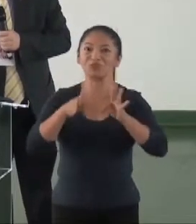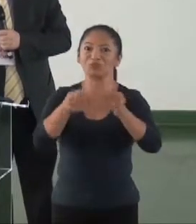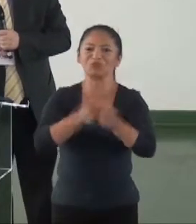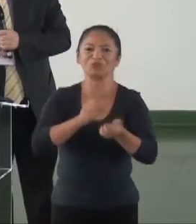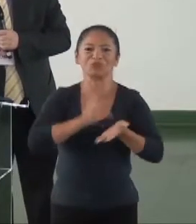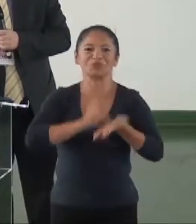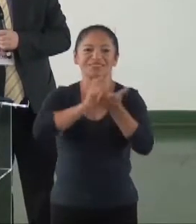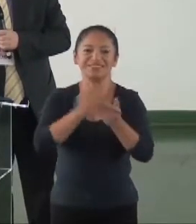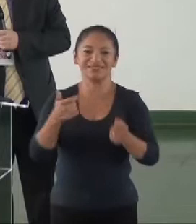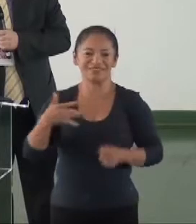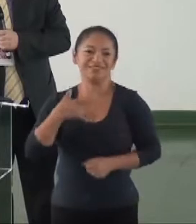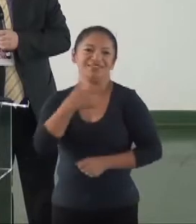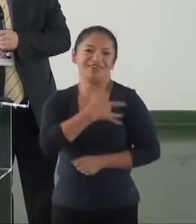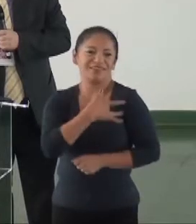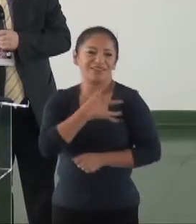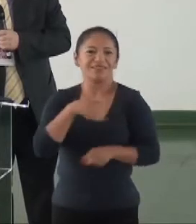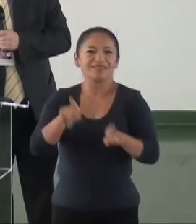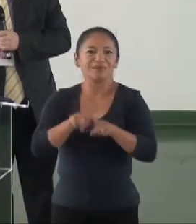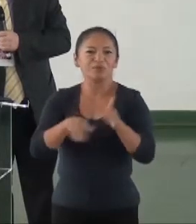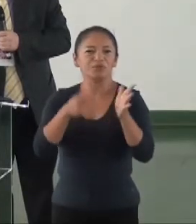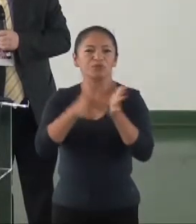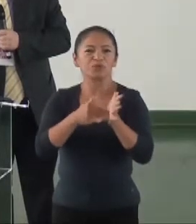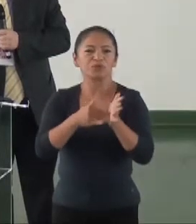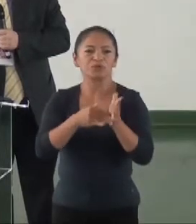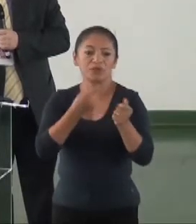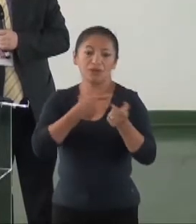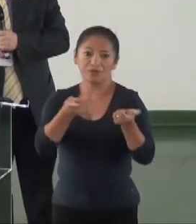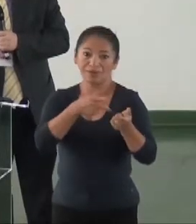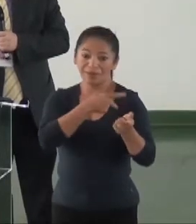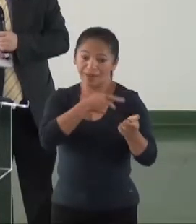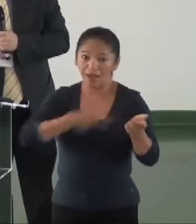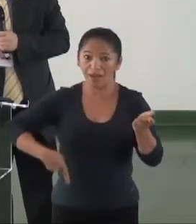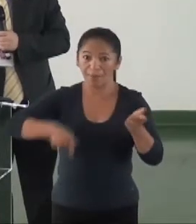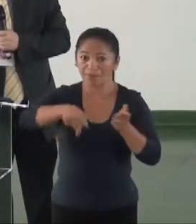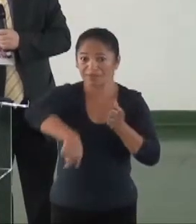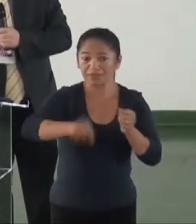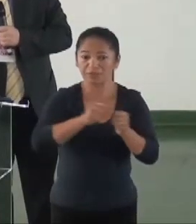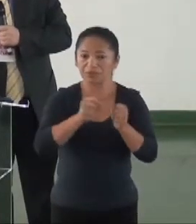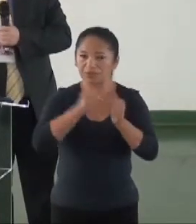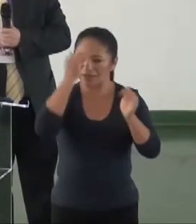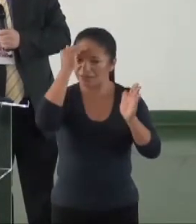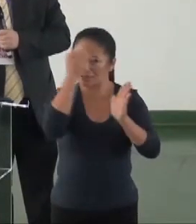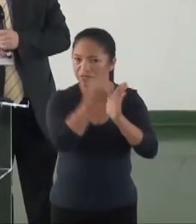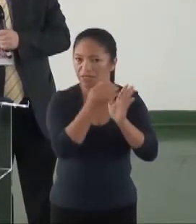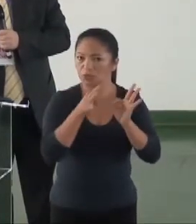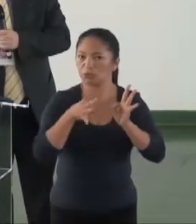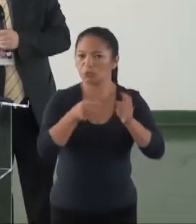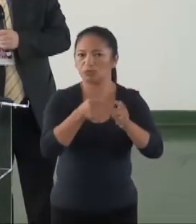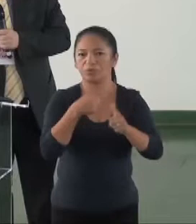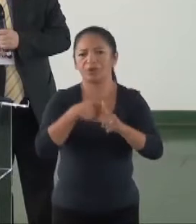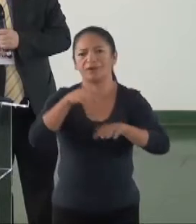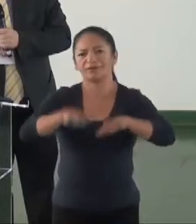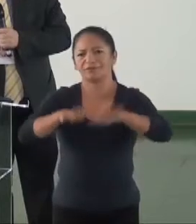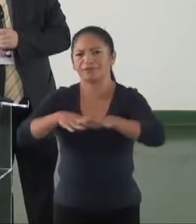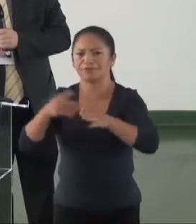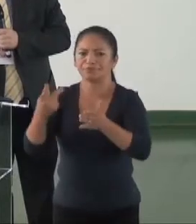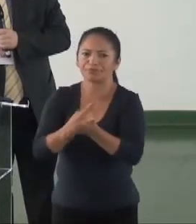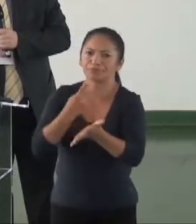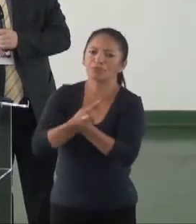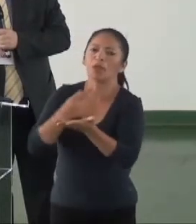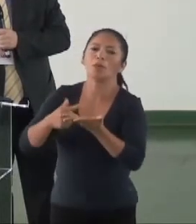Saúde, de modo que a respectiva presidência obedeça a critérios eleitivos, porque isso não acontece em muitos lugares.